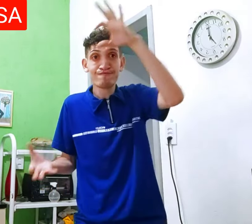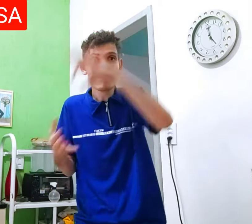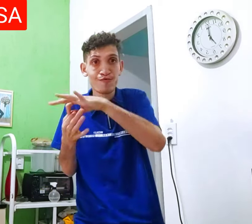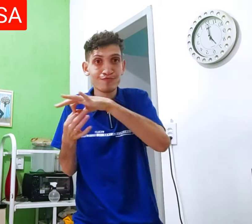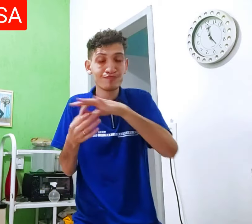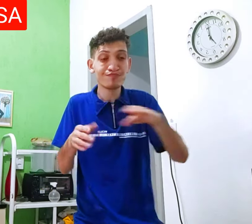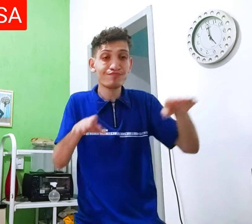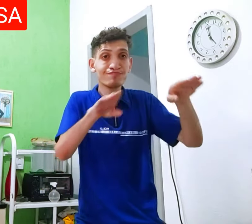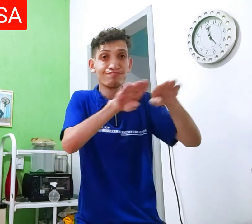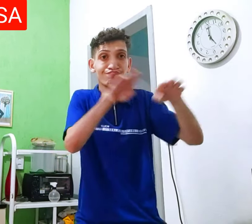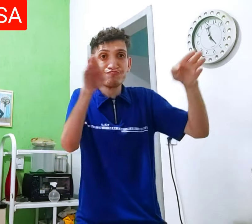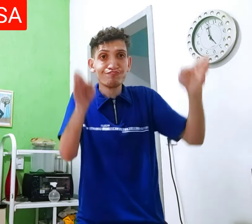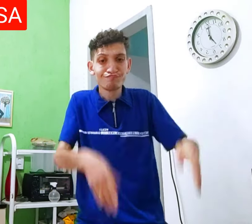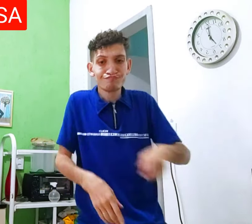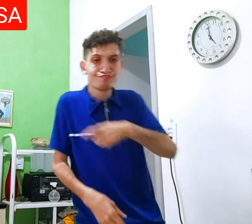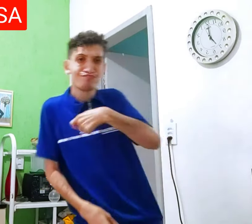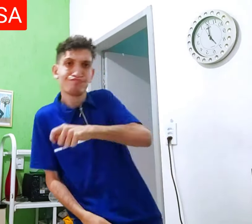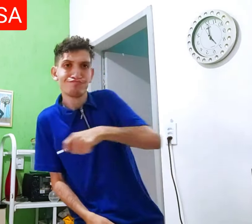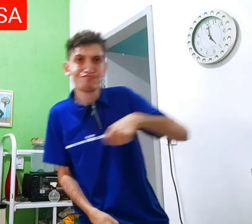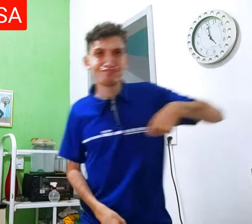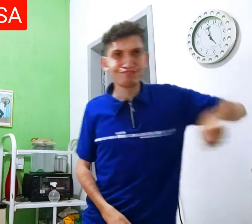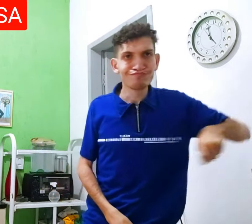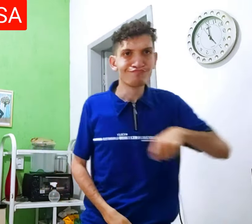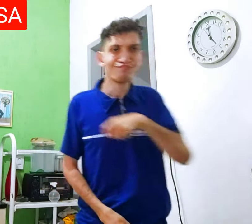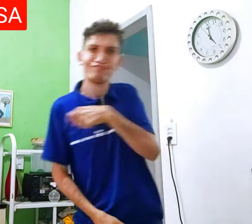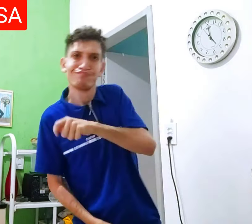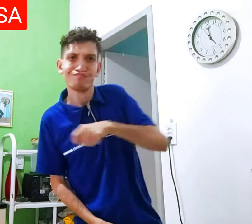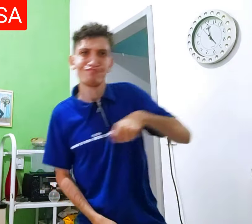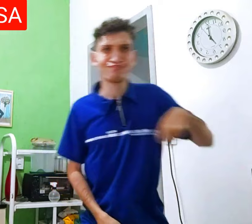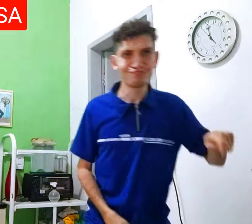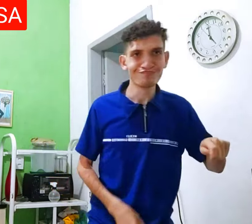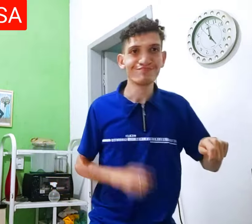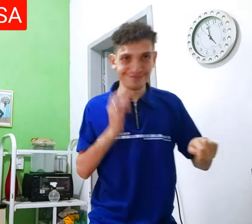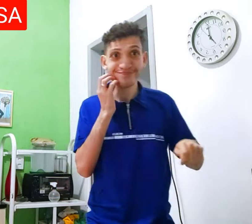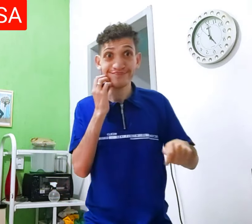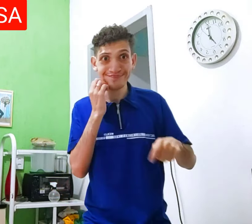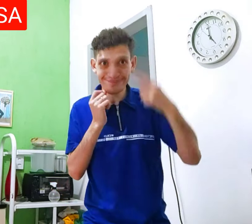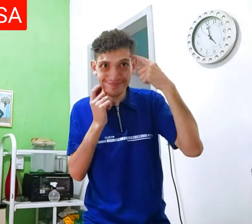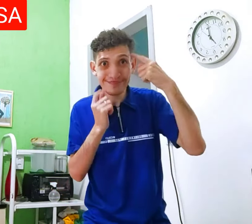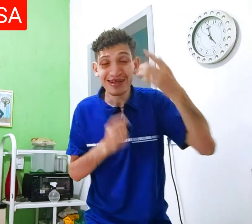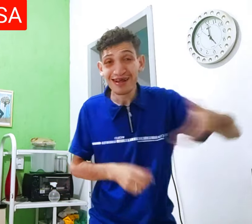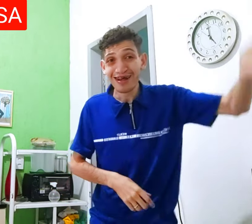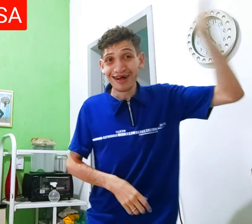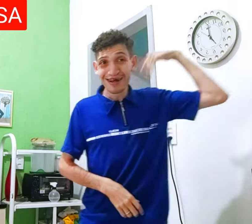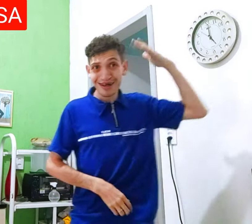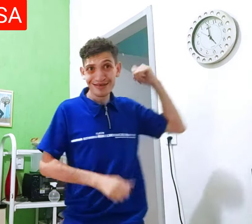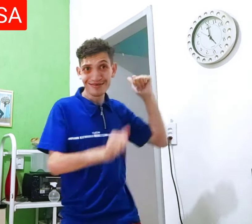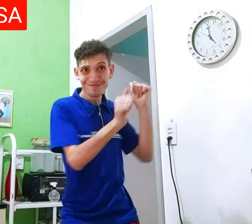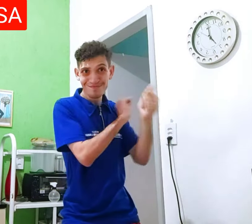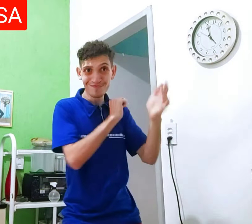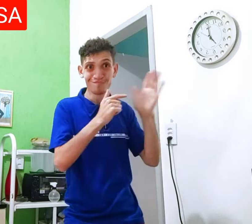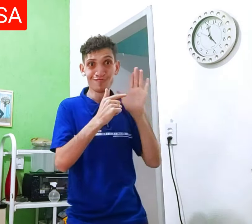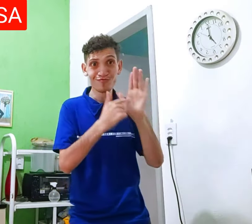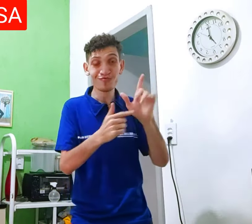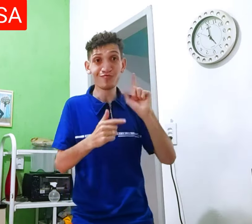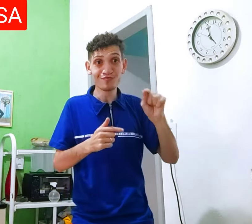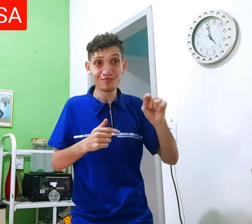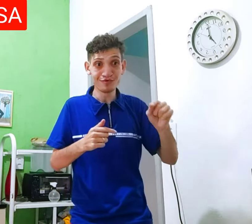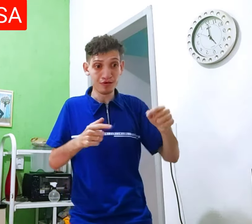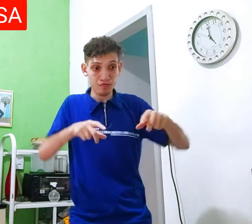Então, a gente vai conectar assim, mesa, dessa forma. Mesa e país, entendeu? Antes, eu